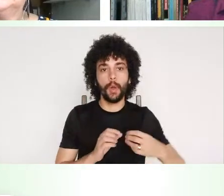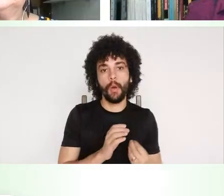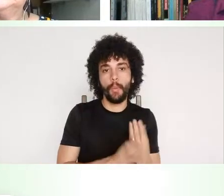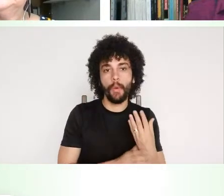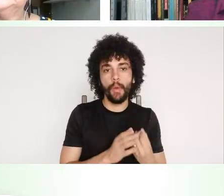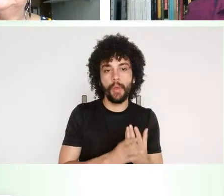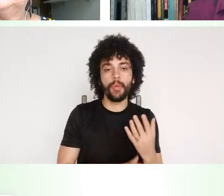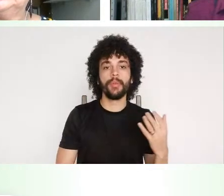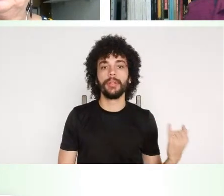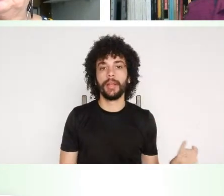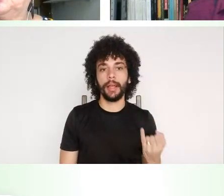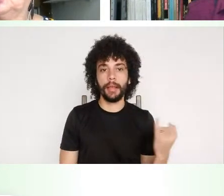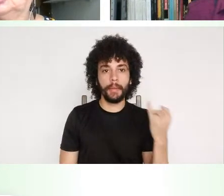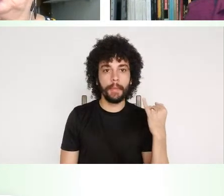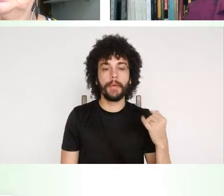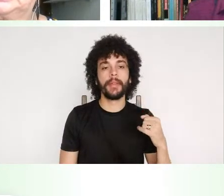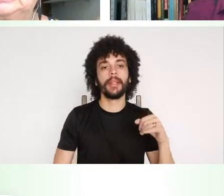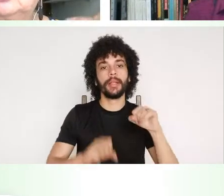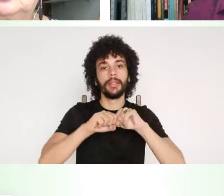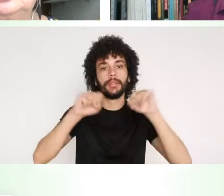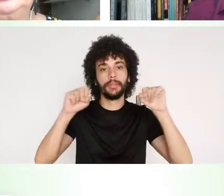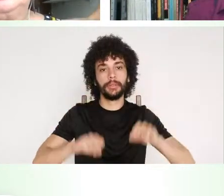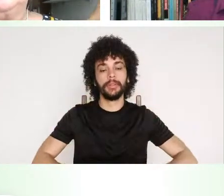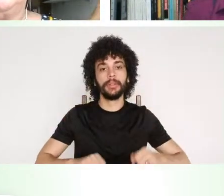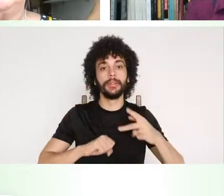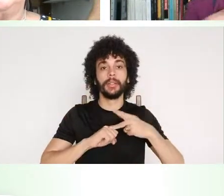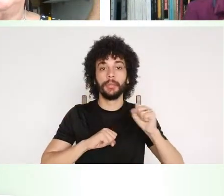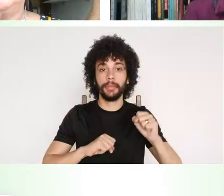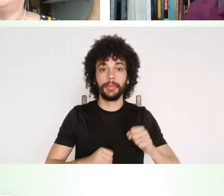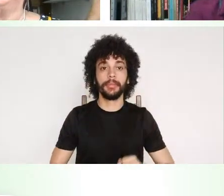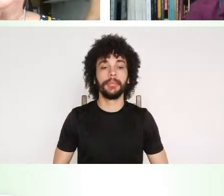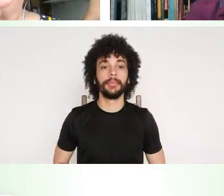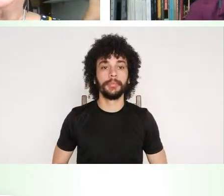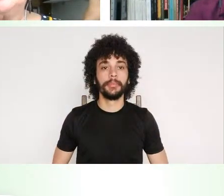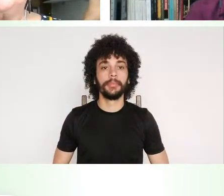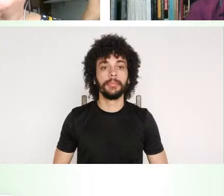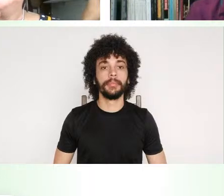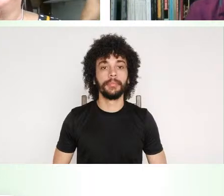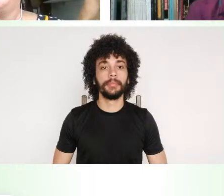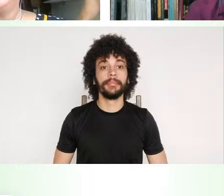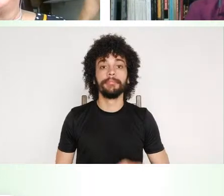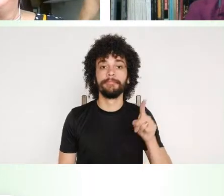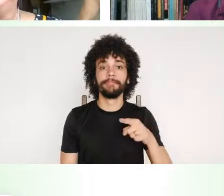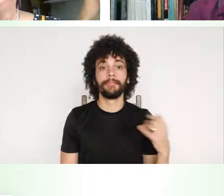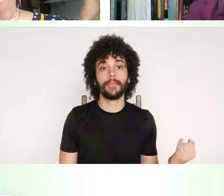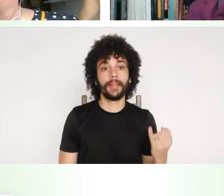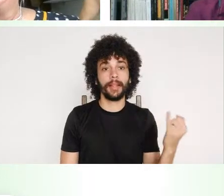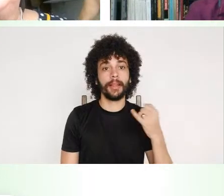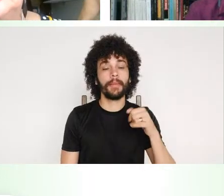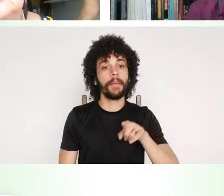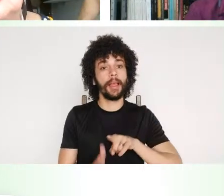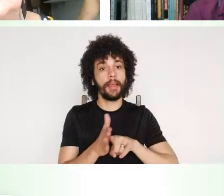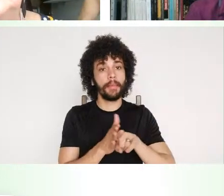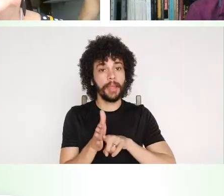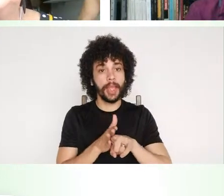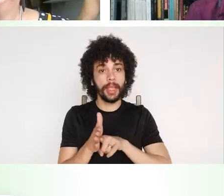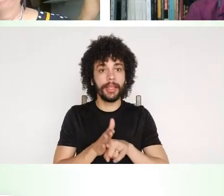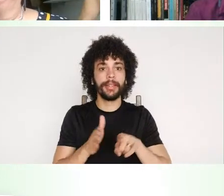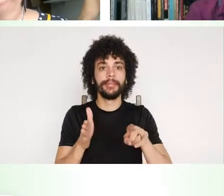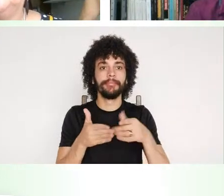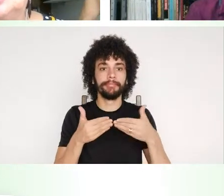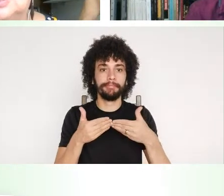a importância desse sistema de pós-graduação é fundamental para que as pesquisas existam